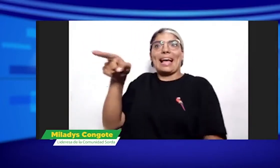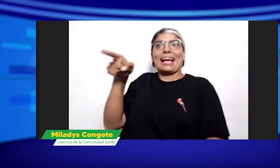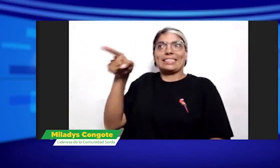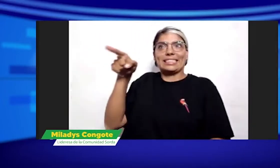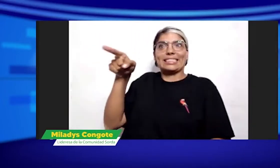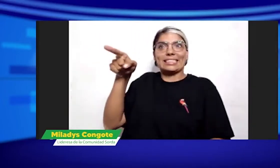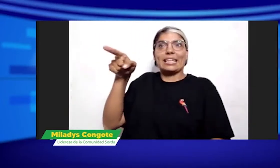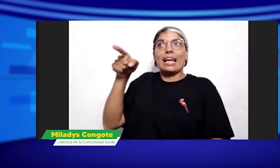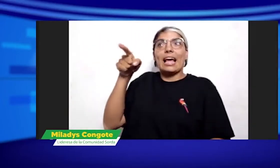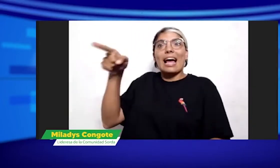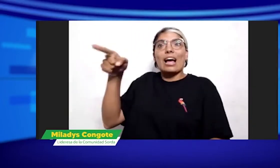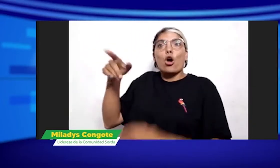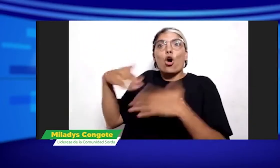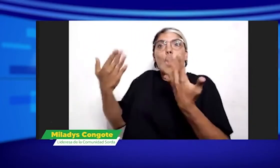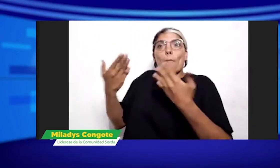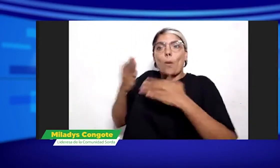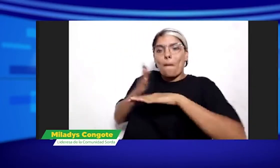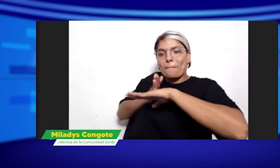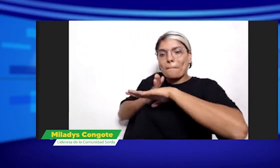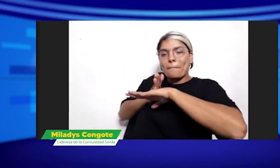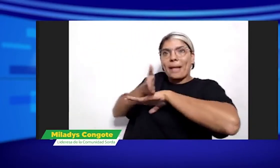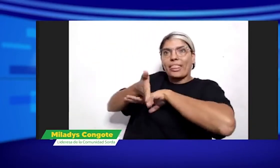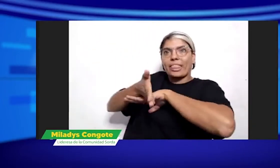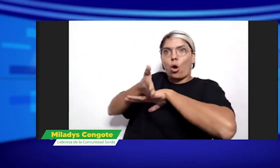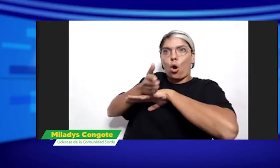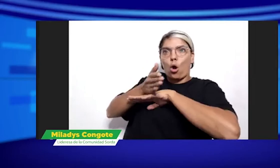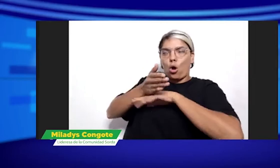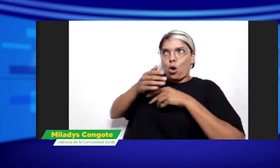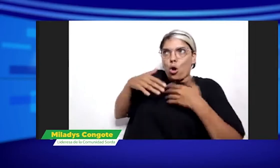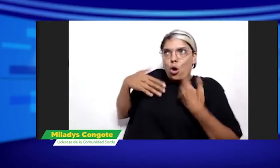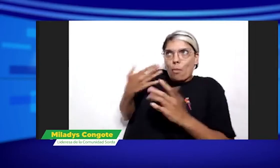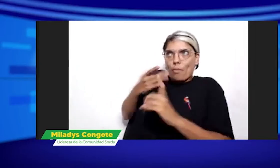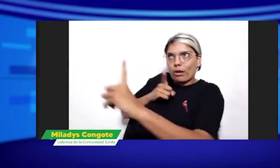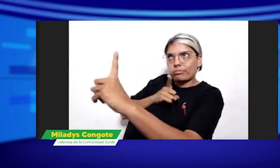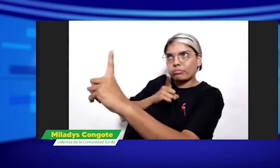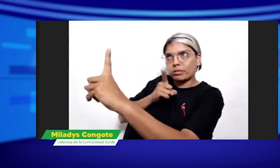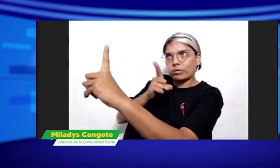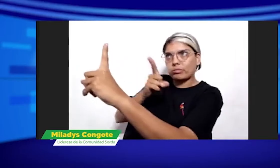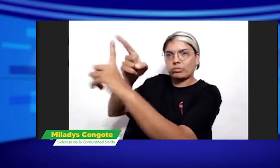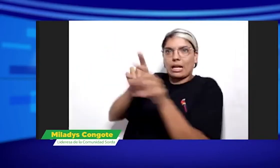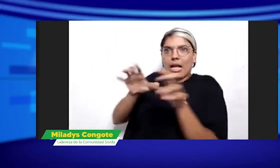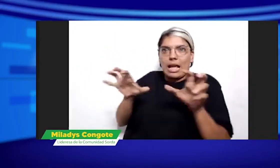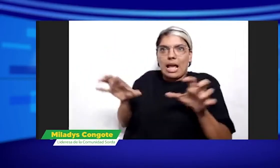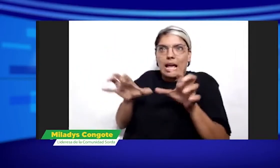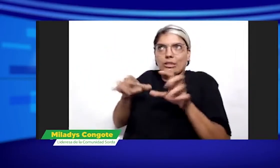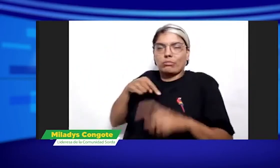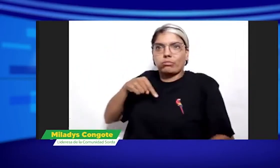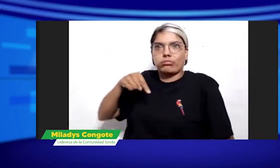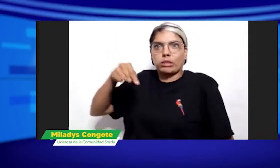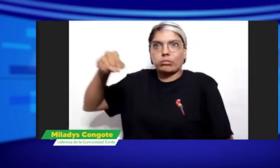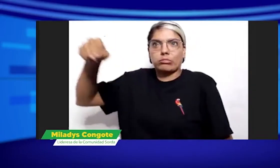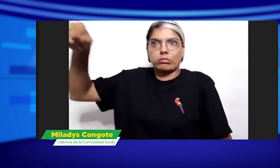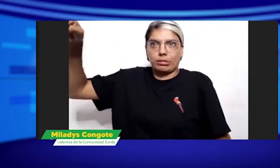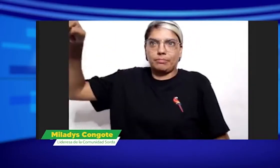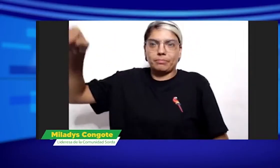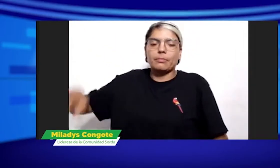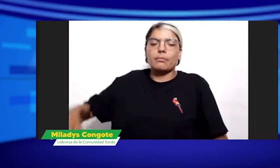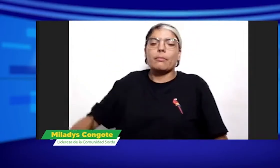ciertos, ciertas situaciones. entonces, ¿cómo podemos llegar a un medio para